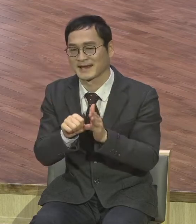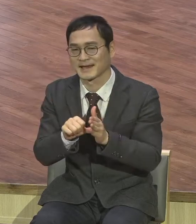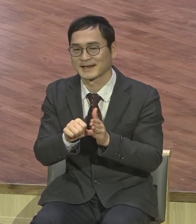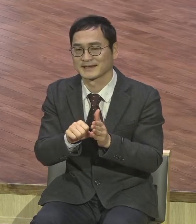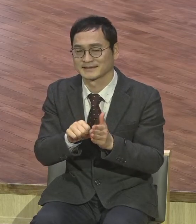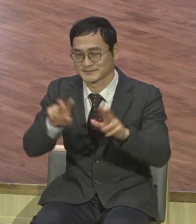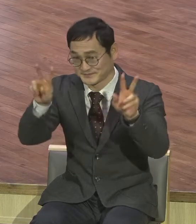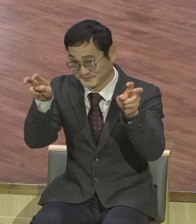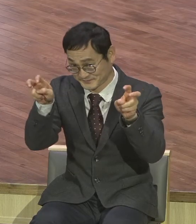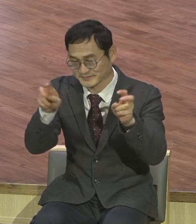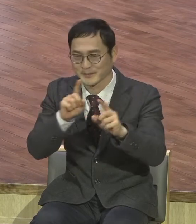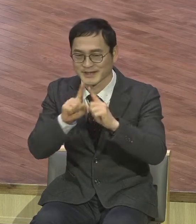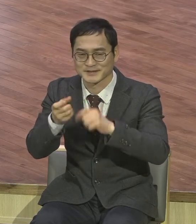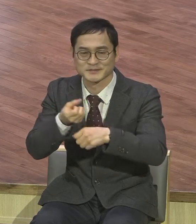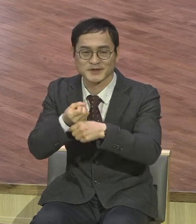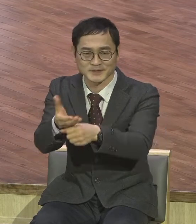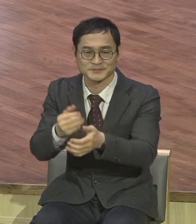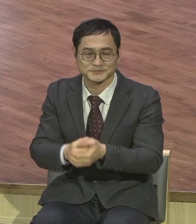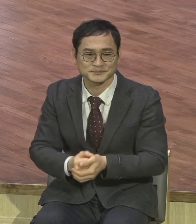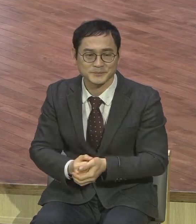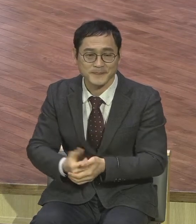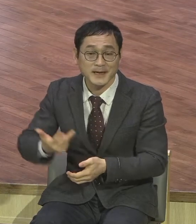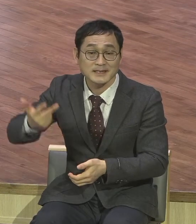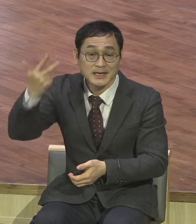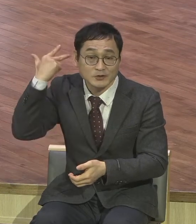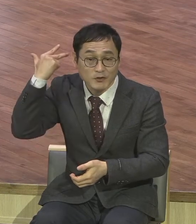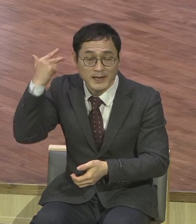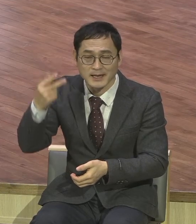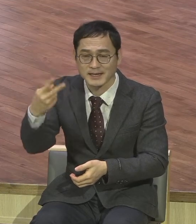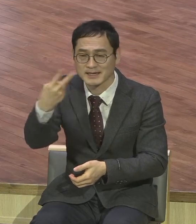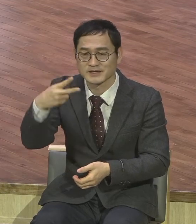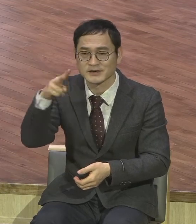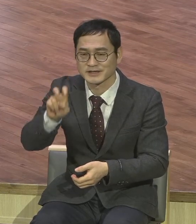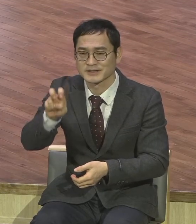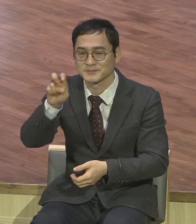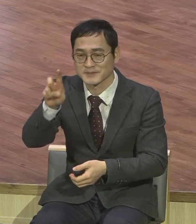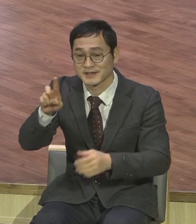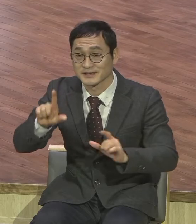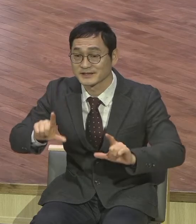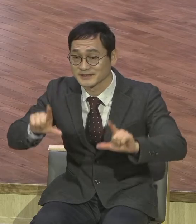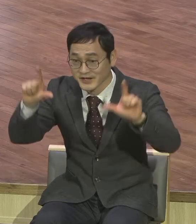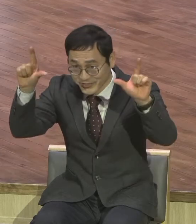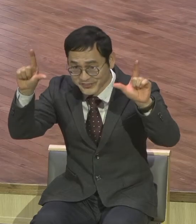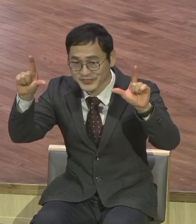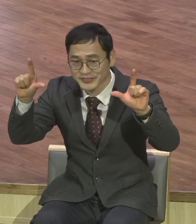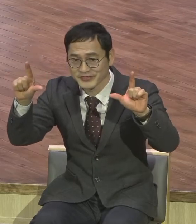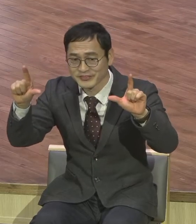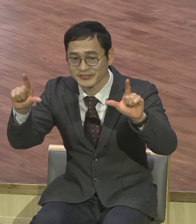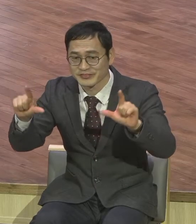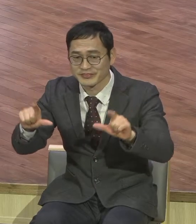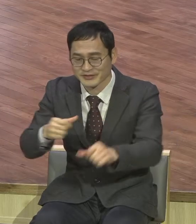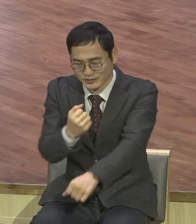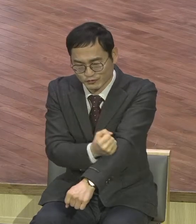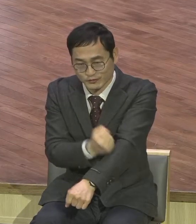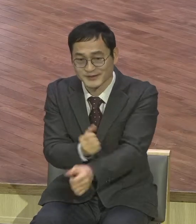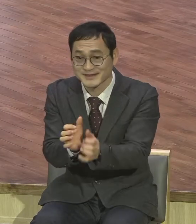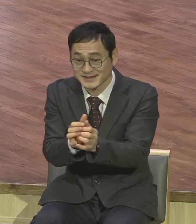2021년 섬길 청지기 명단을 발표했습니다. 제가